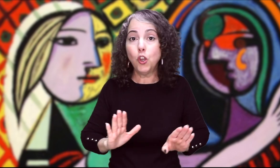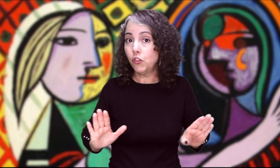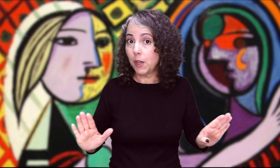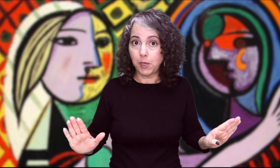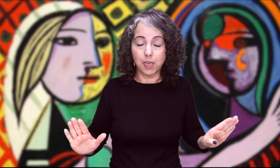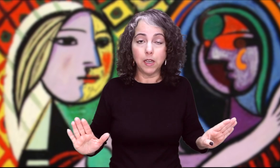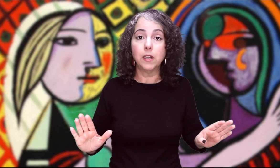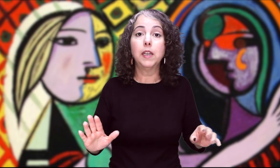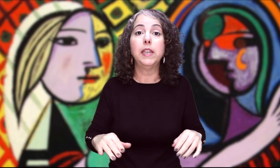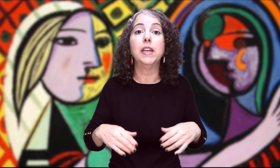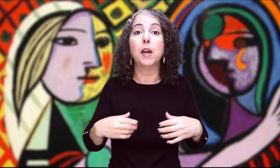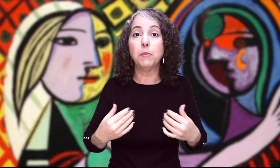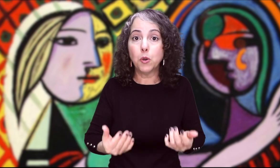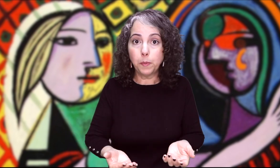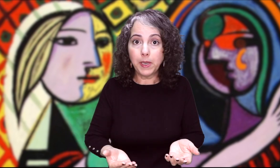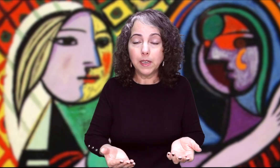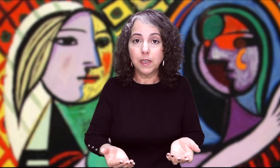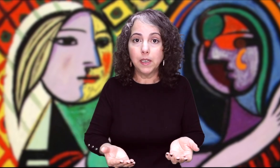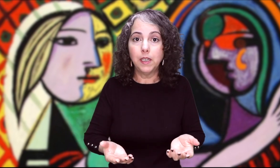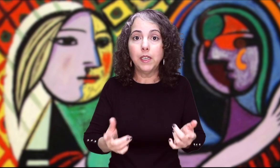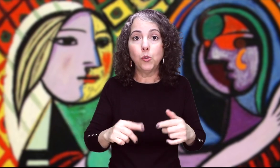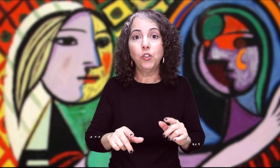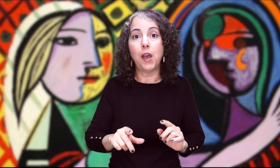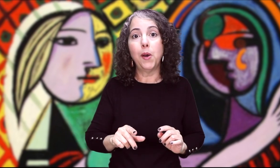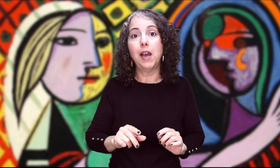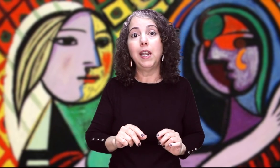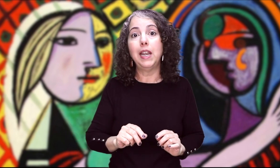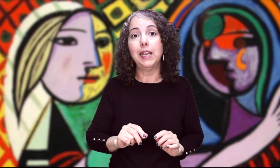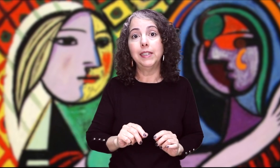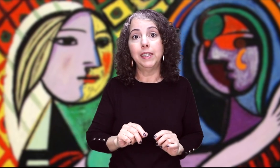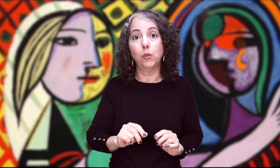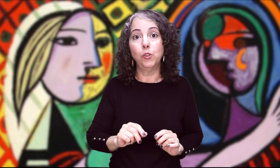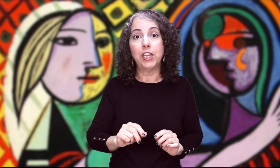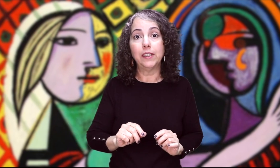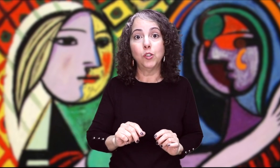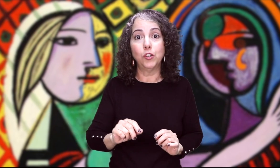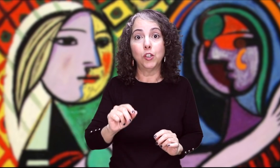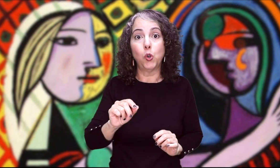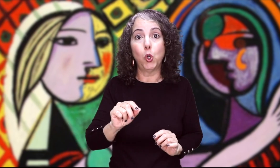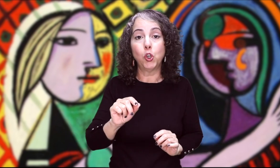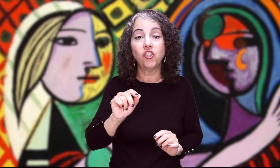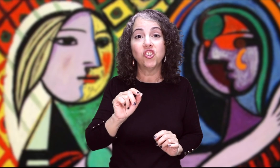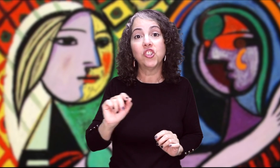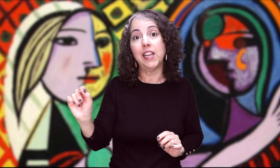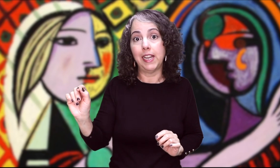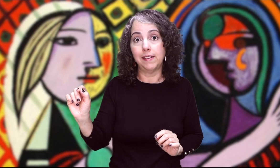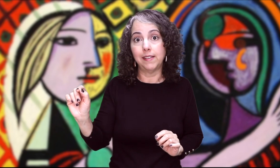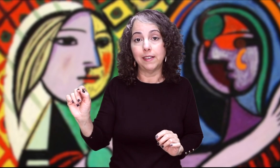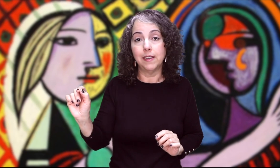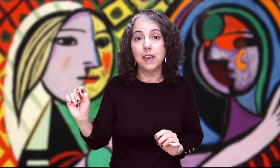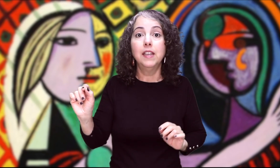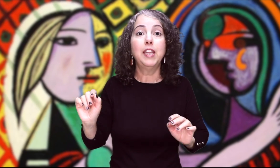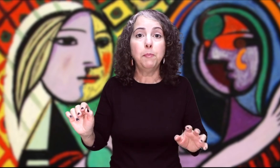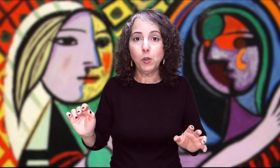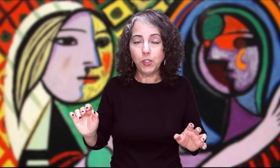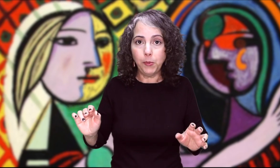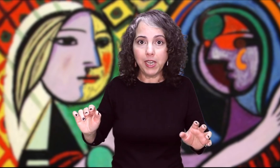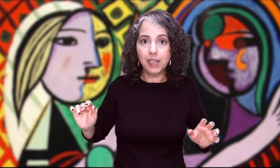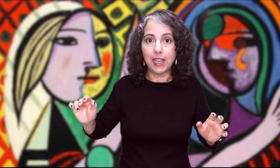sabía que ella era miope Y que usaba lentes de contacto de color celeste Tampoco sabía que